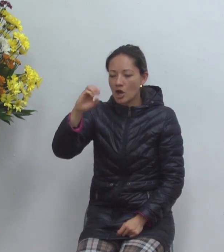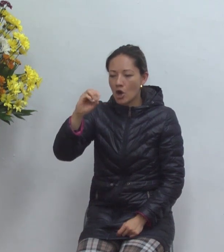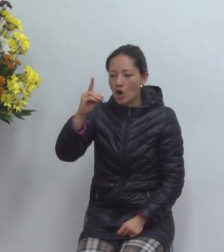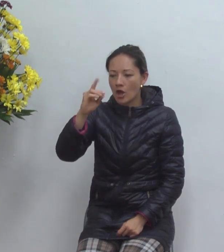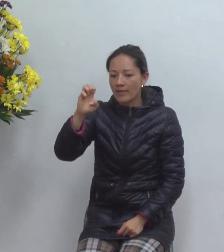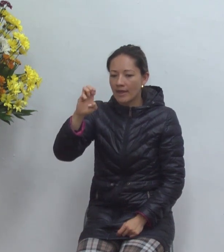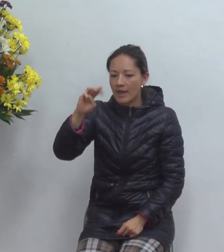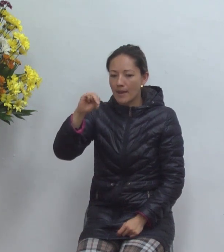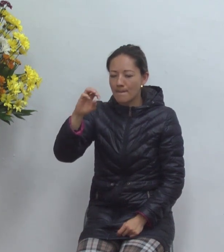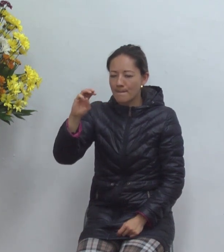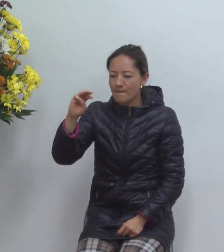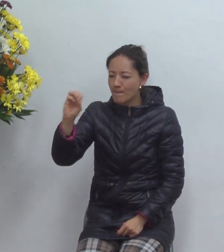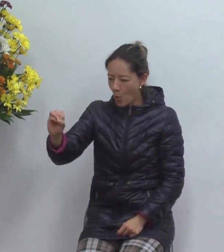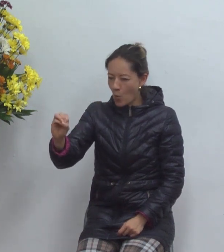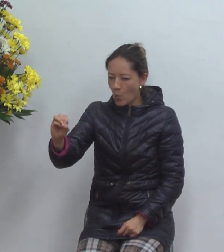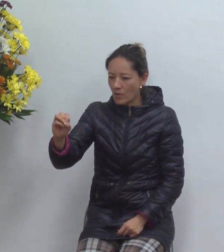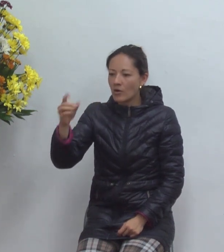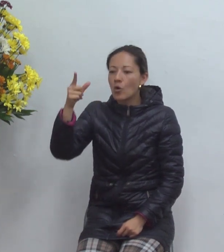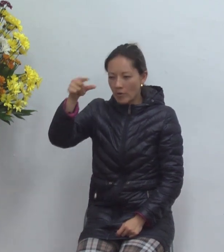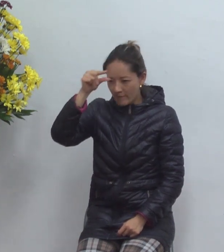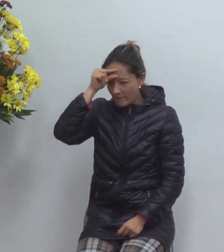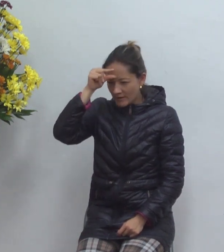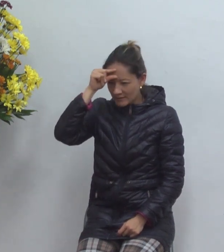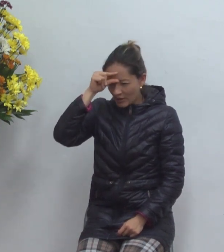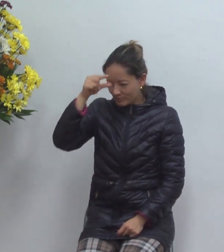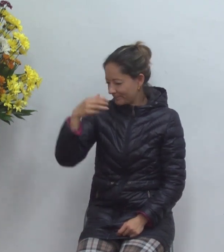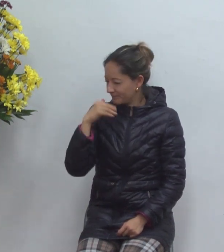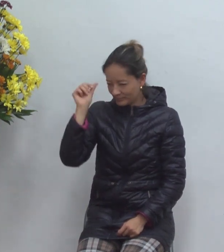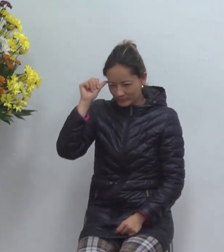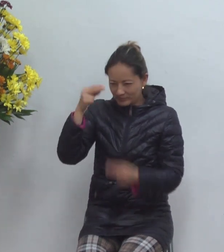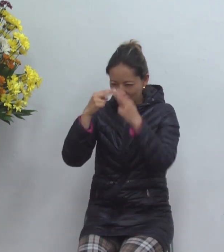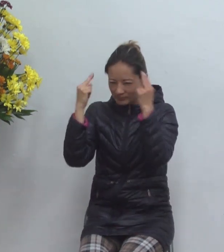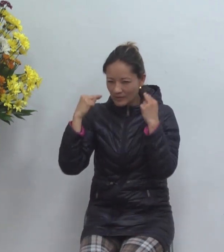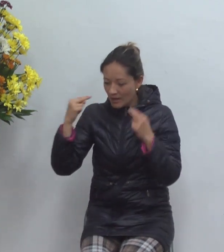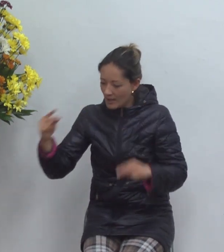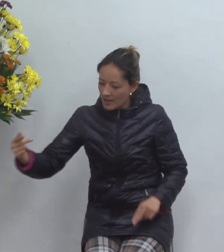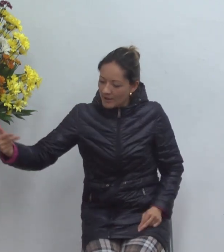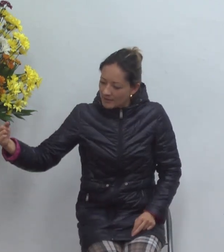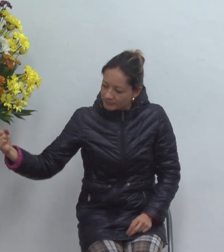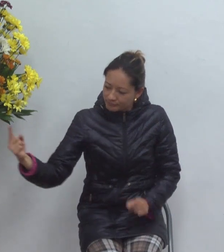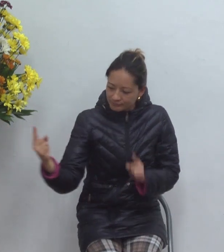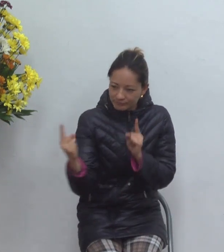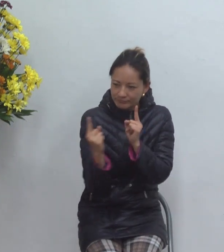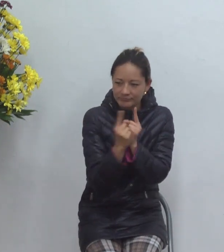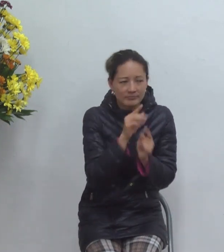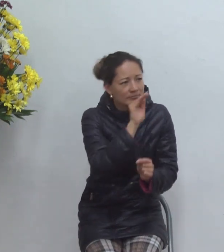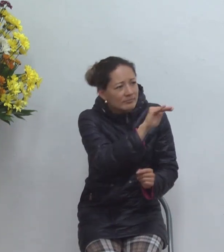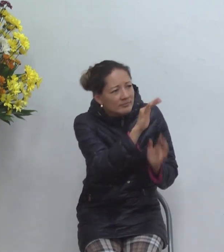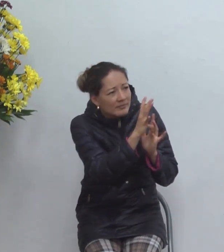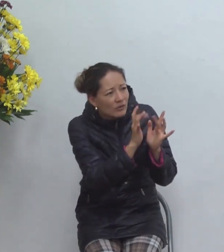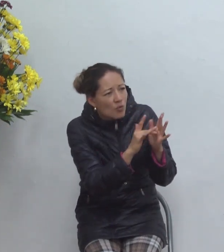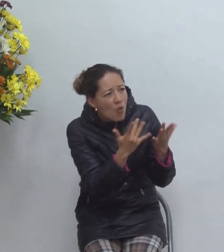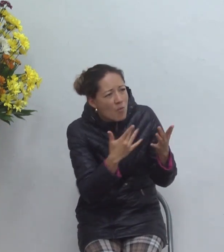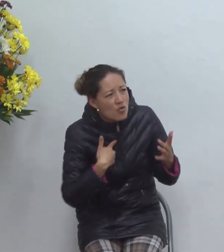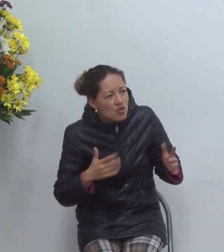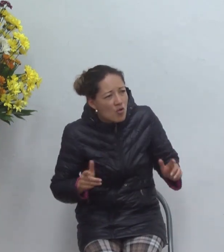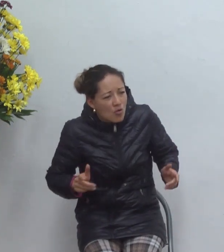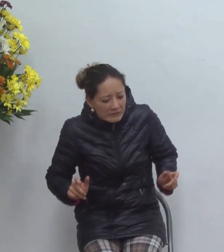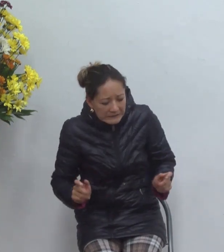maldición tiene perdón y tiene vida eterna y esa es la labor de la iglesia la iglesia no